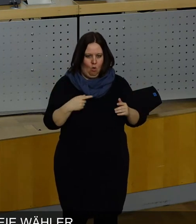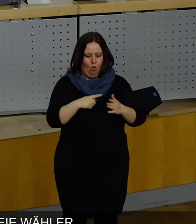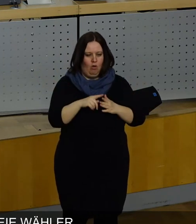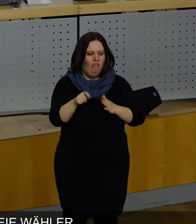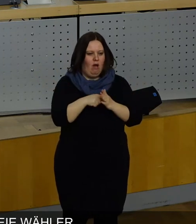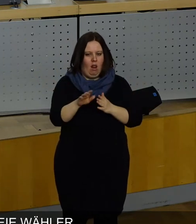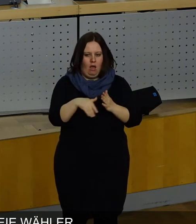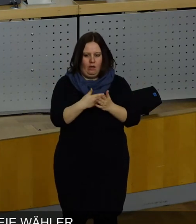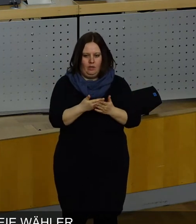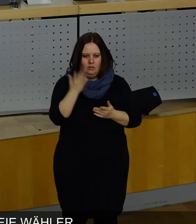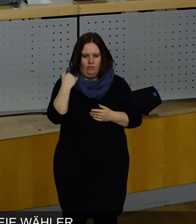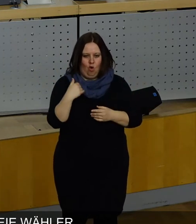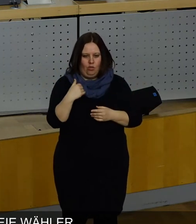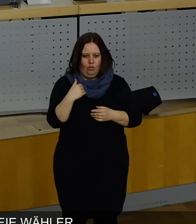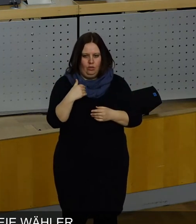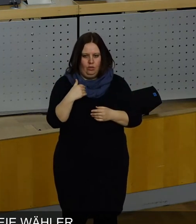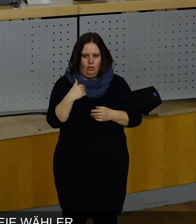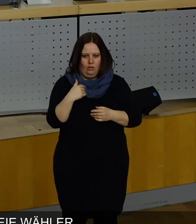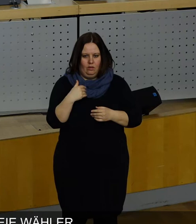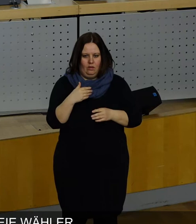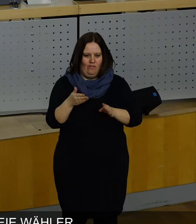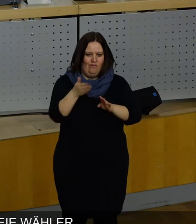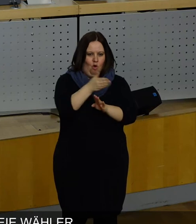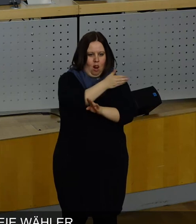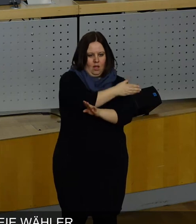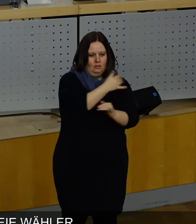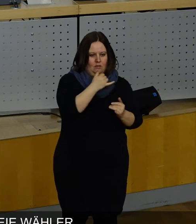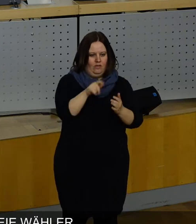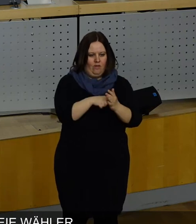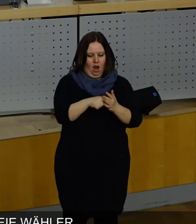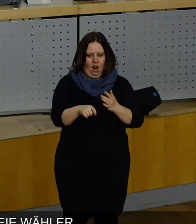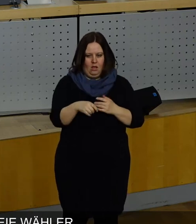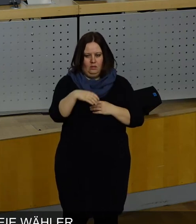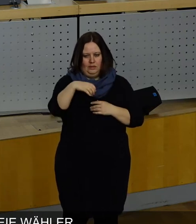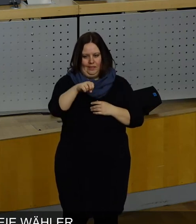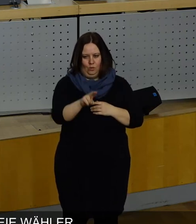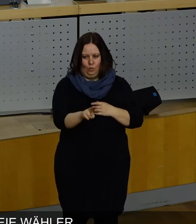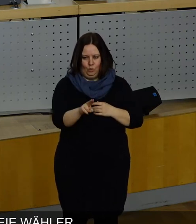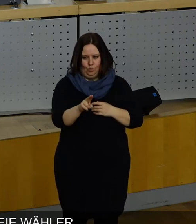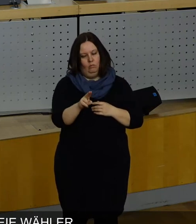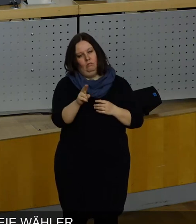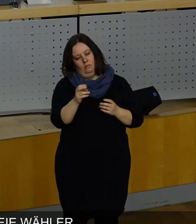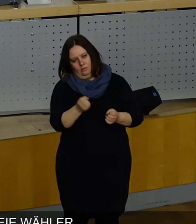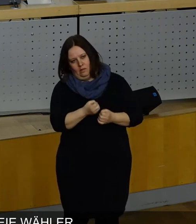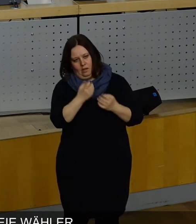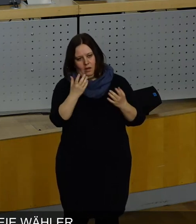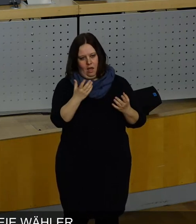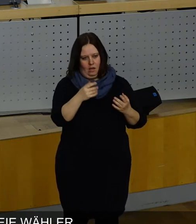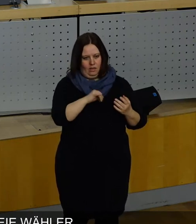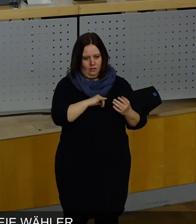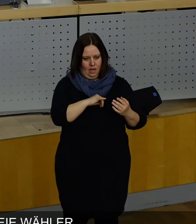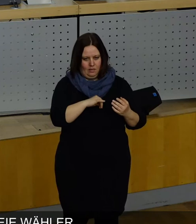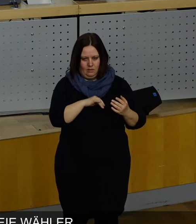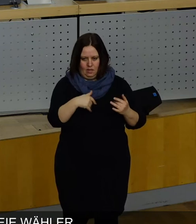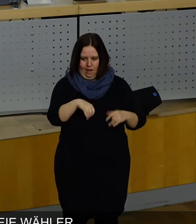Wahlergebnis von der vorletzten Wahl. Die CDU hat natürlich im Interesse